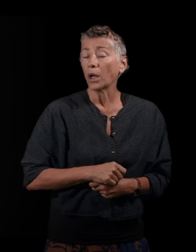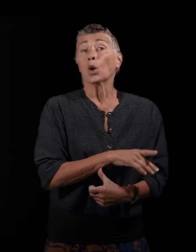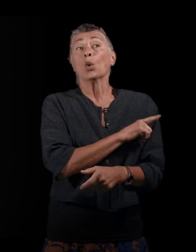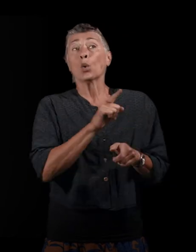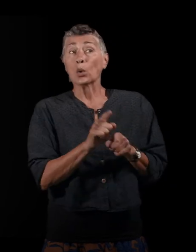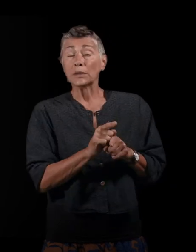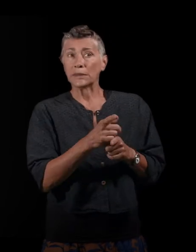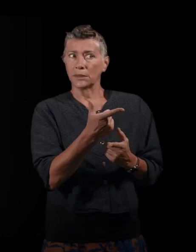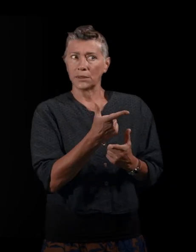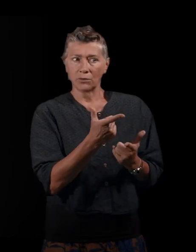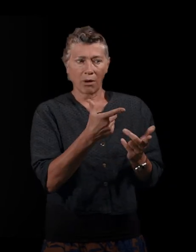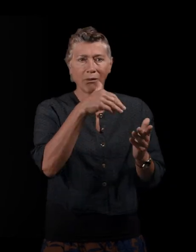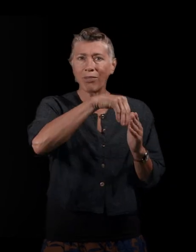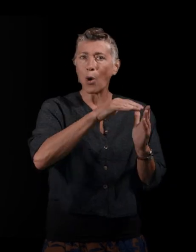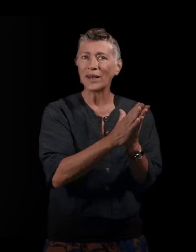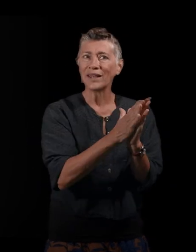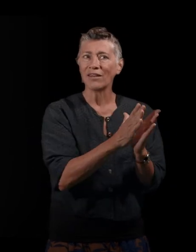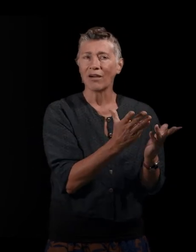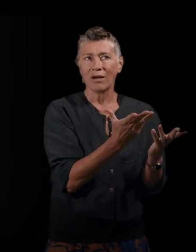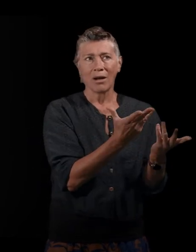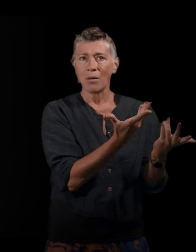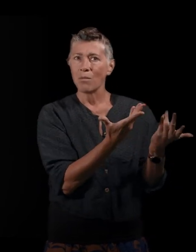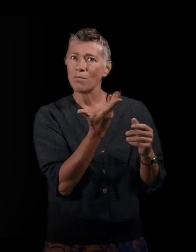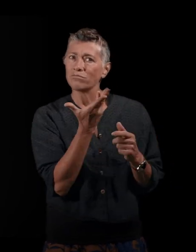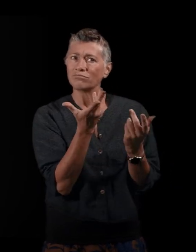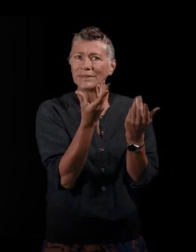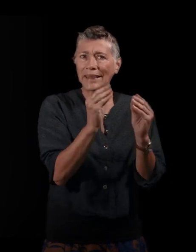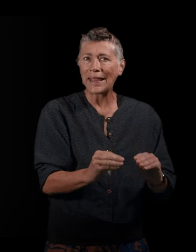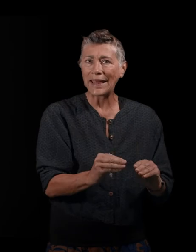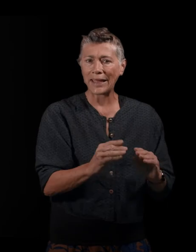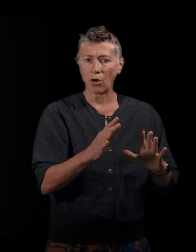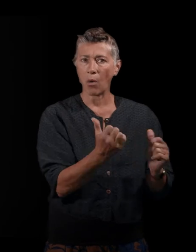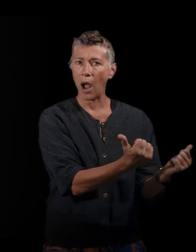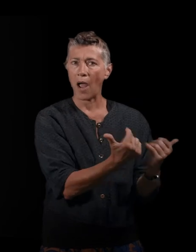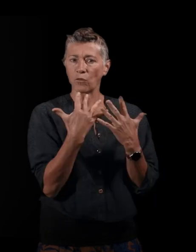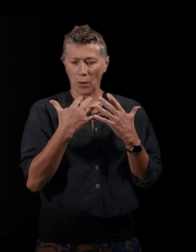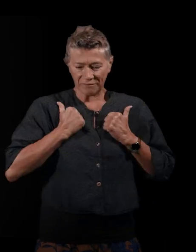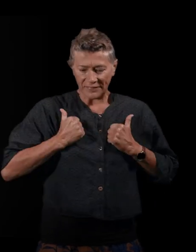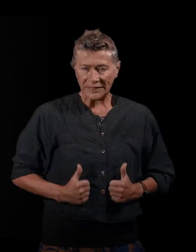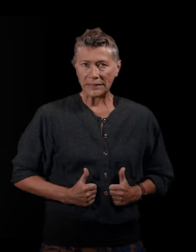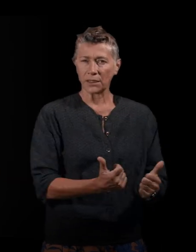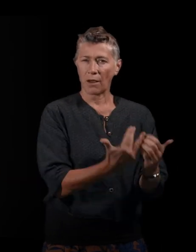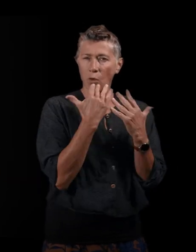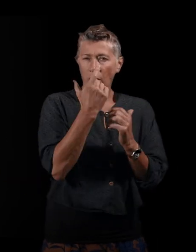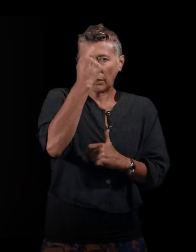les effets de ce départ sur Viviane, sur son physique, sur son état d'esprit ? Comment elle